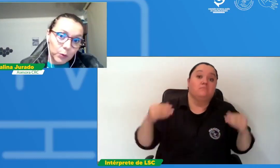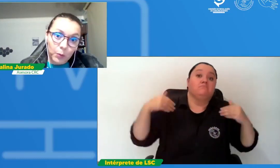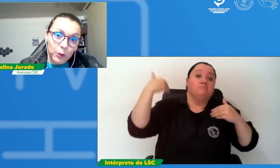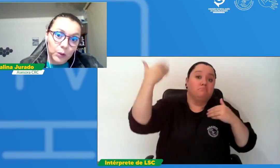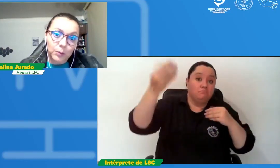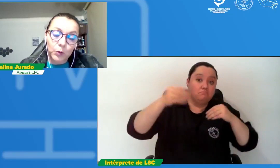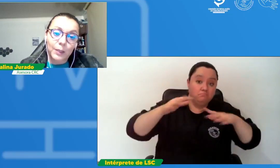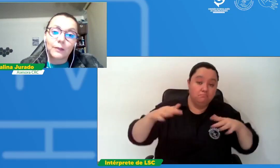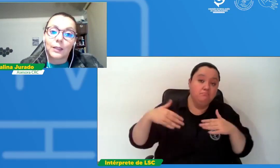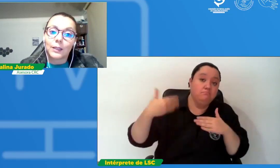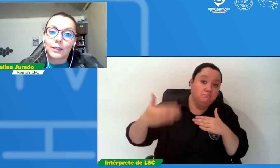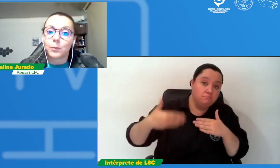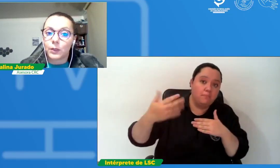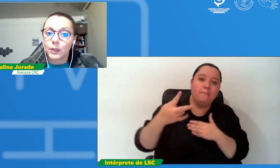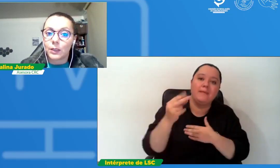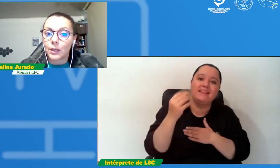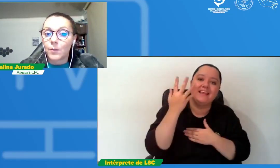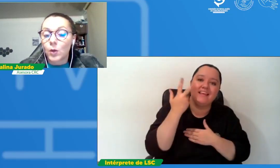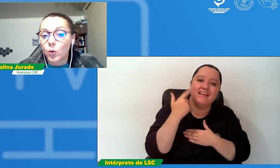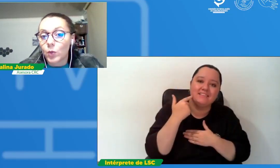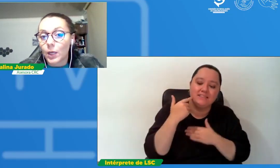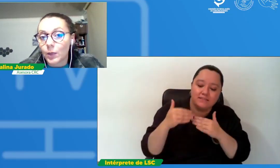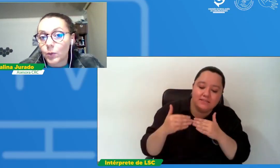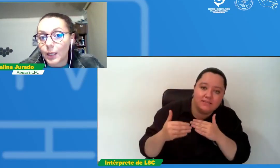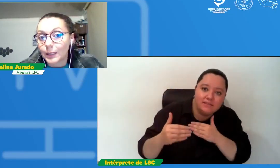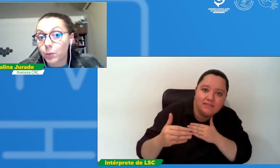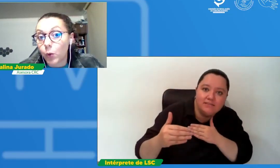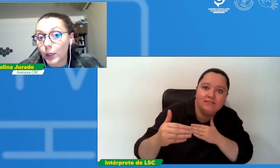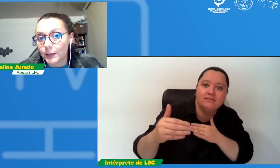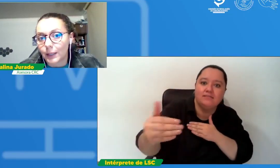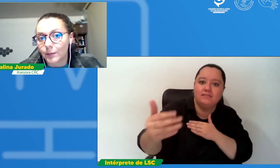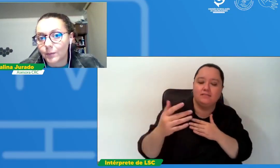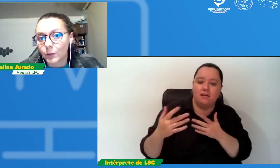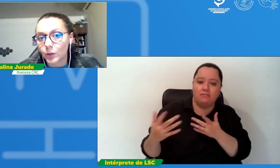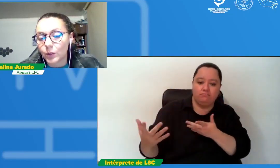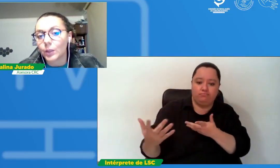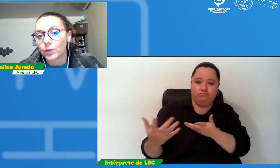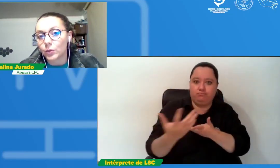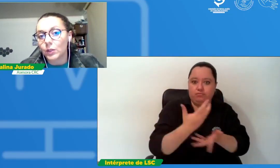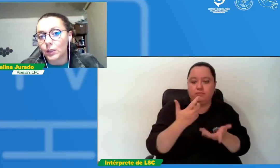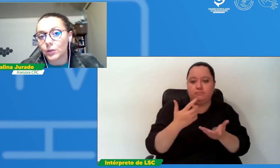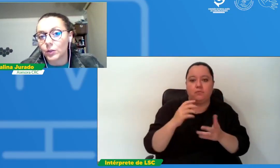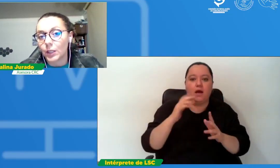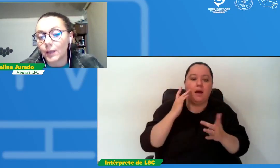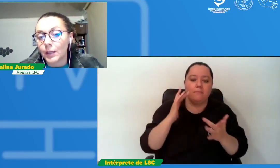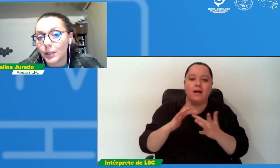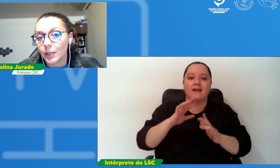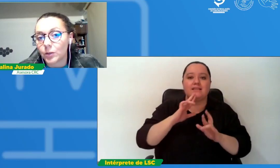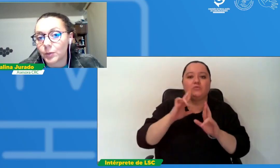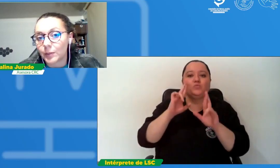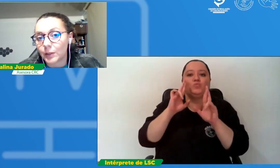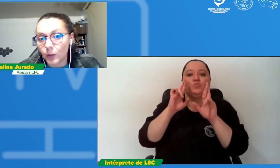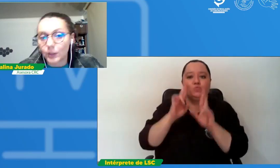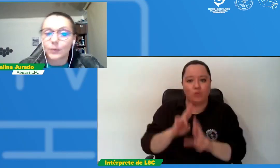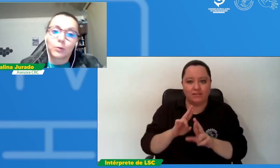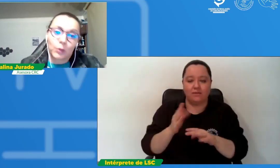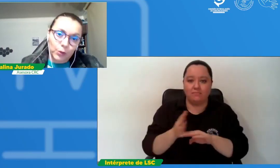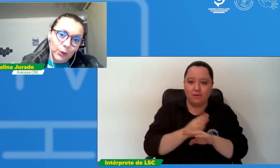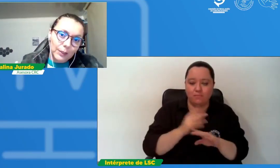próximos 20 días se pueda dar una una respuesta ¿no? y una consolidación ya de las observaciones cuando digo 20